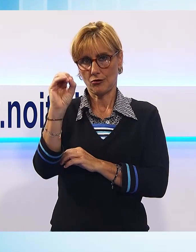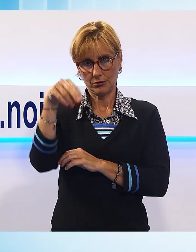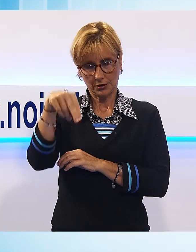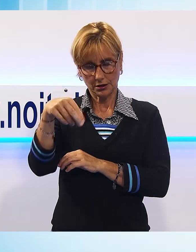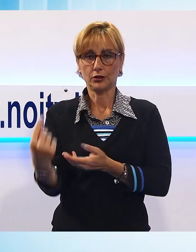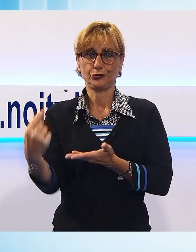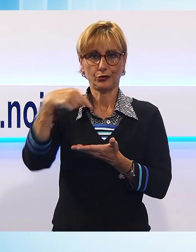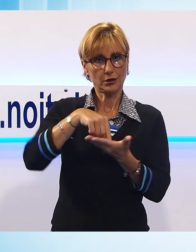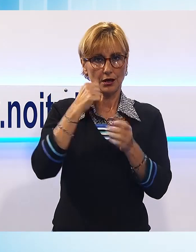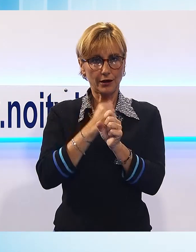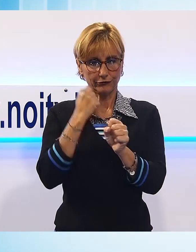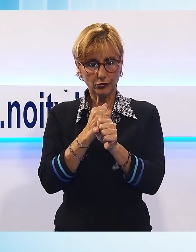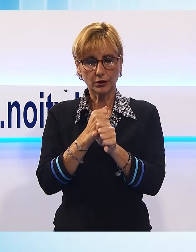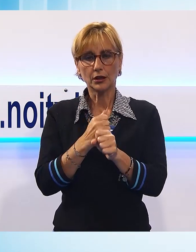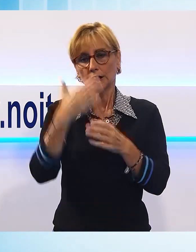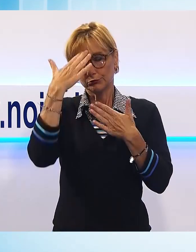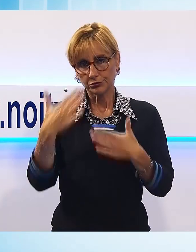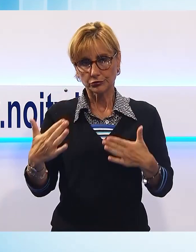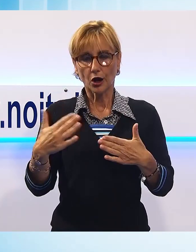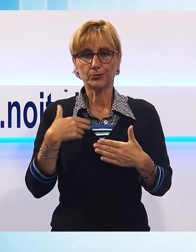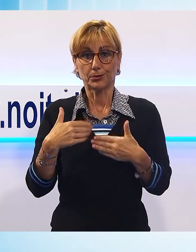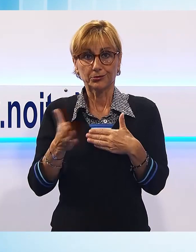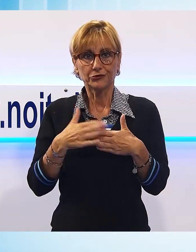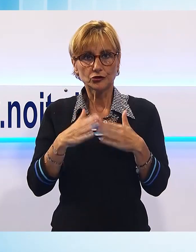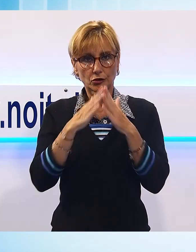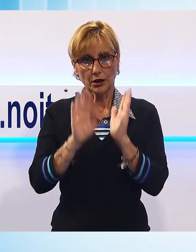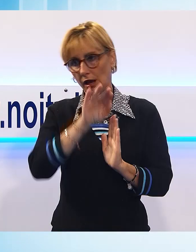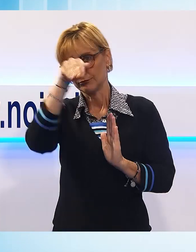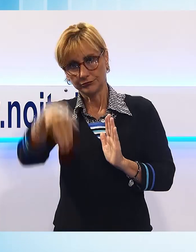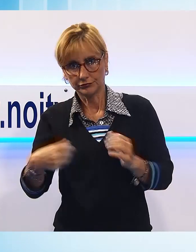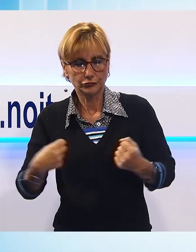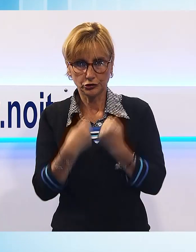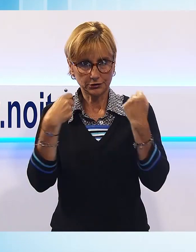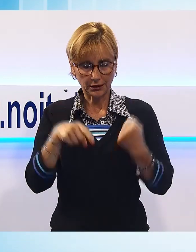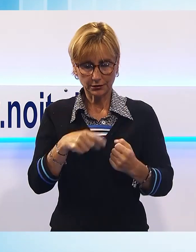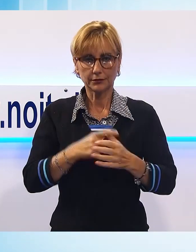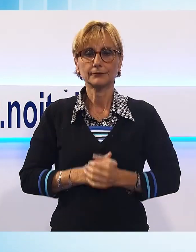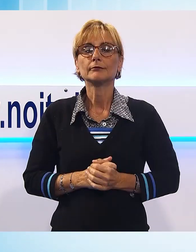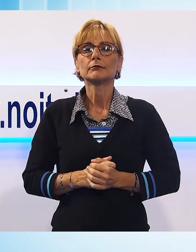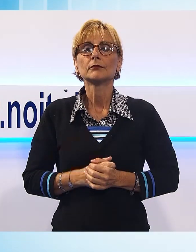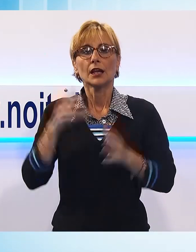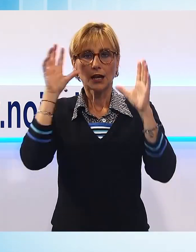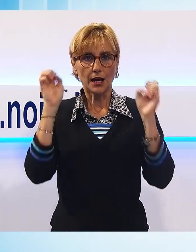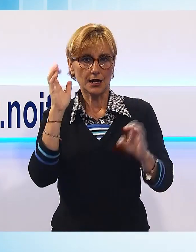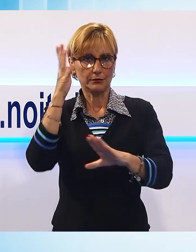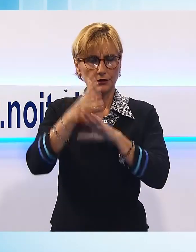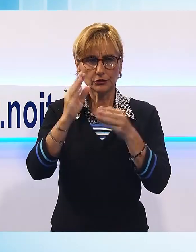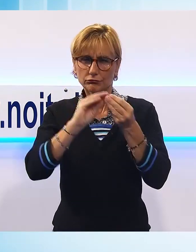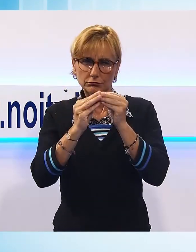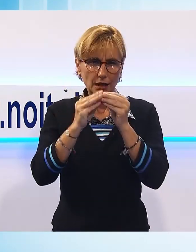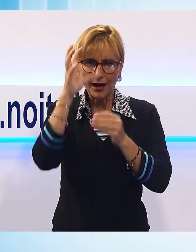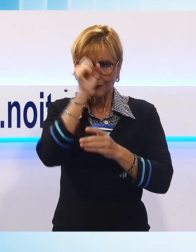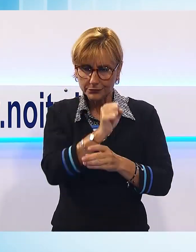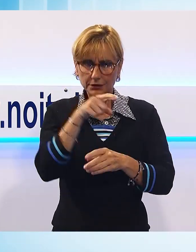da casa quando la vettura è finita fuori strada. Sul posto i carabinieri di Barga per ricostruire la dinamica dell'incidente, che non ha